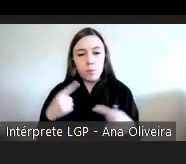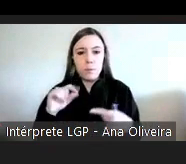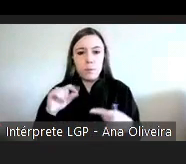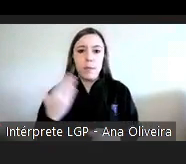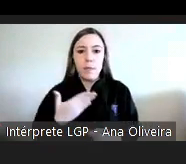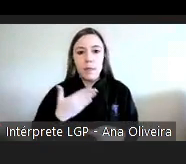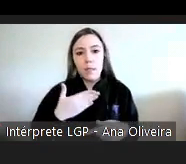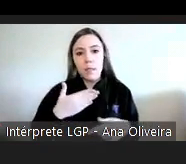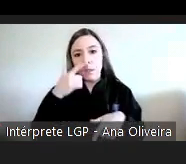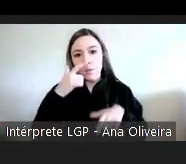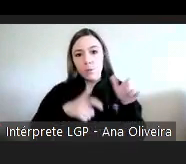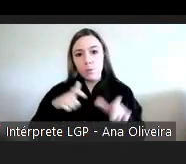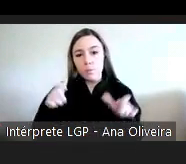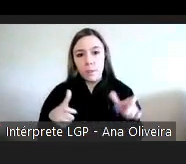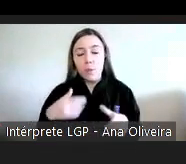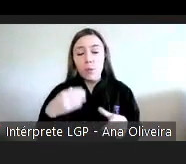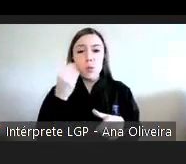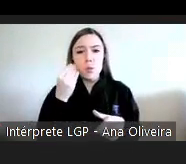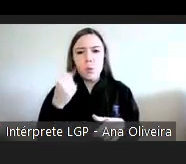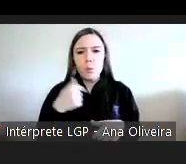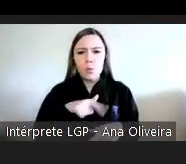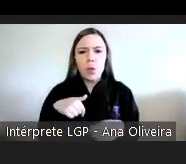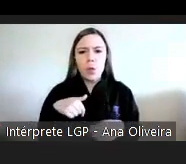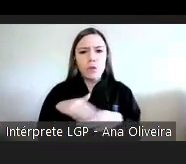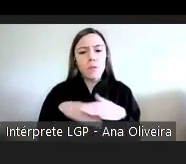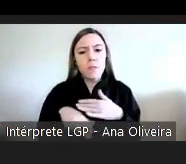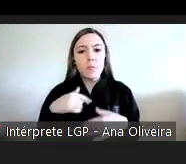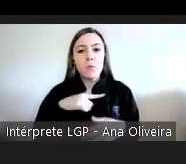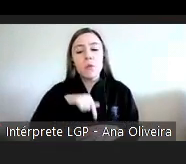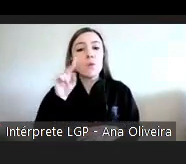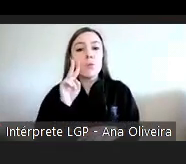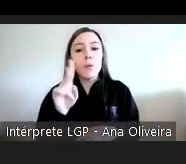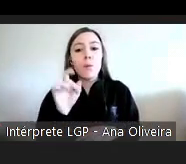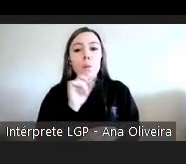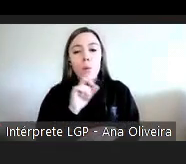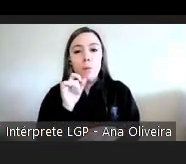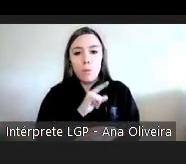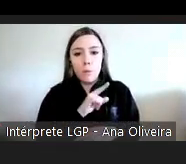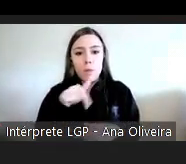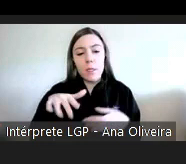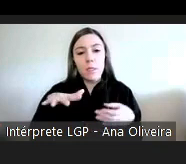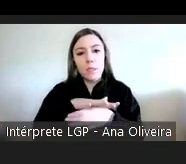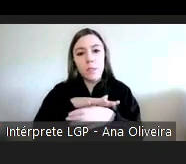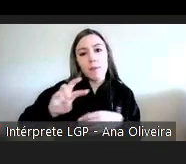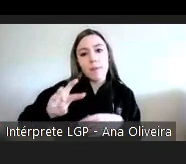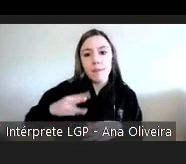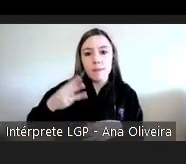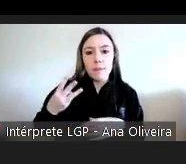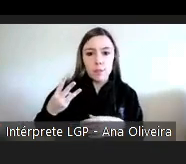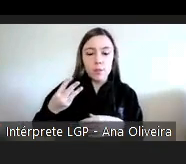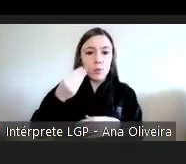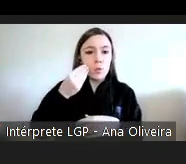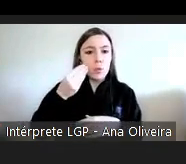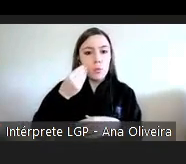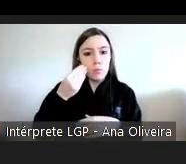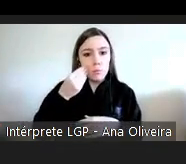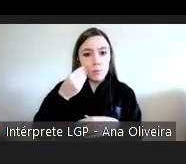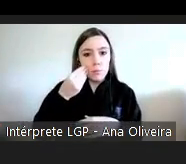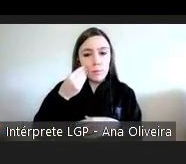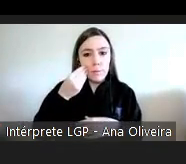humanos. Como é que fazemos, como é que podemos ver esta tria de um bocadinho em ação, o que é que é